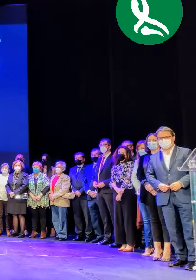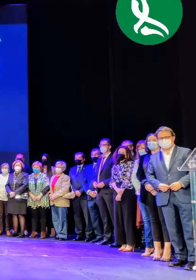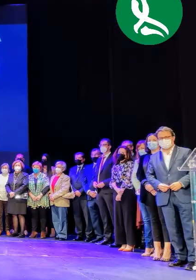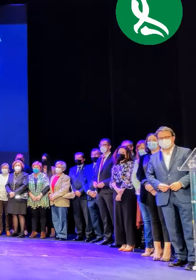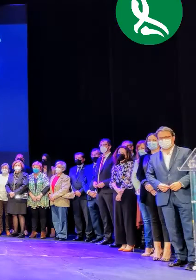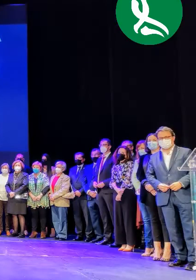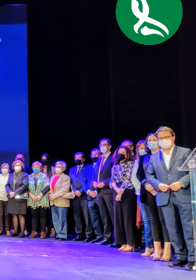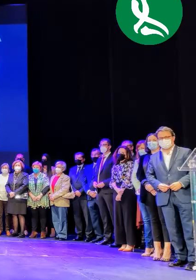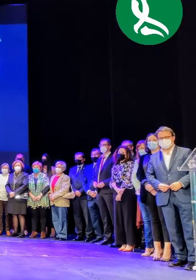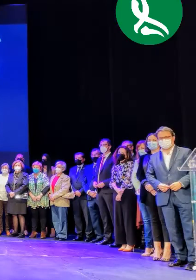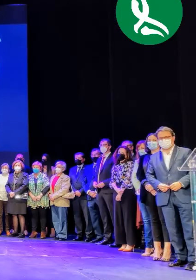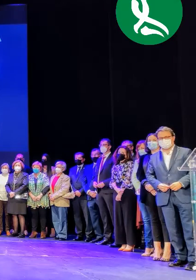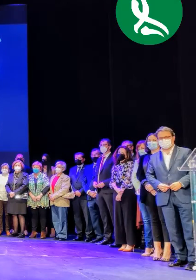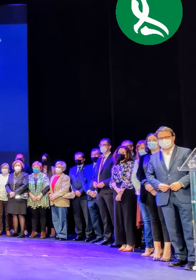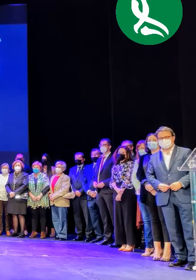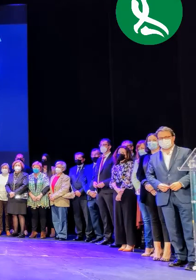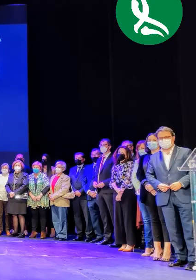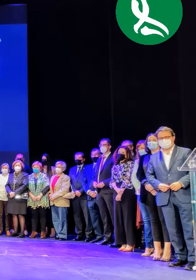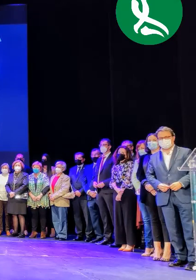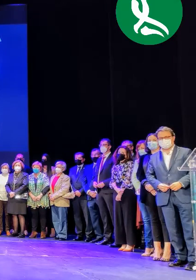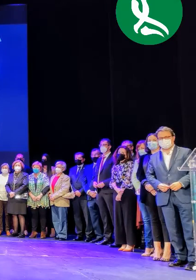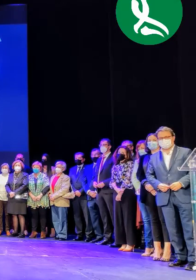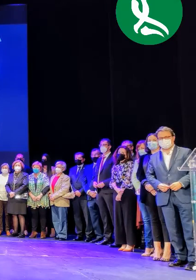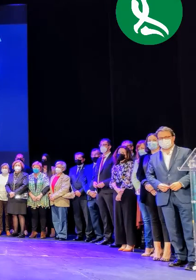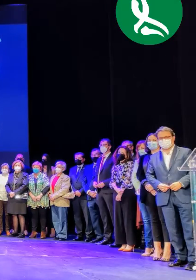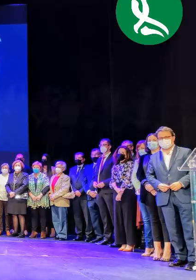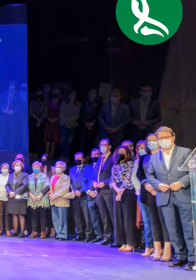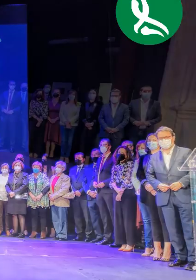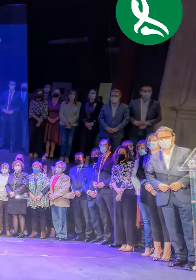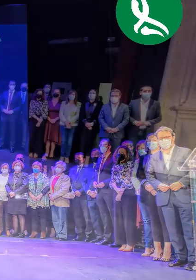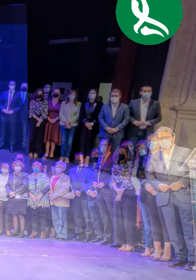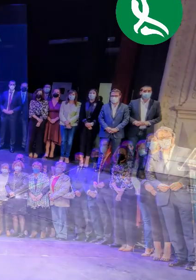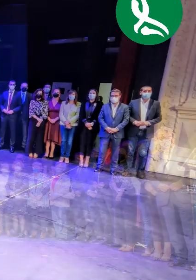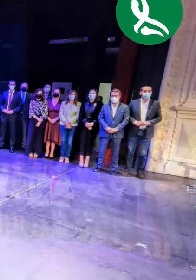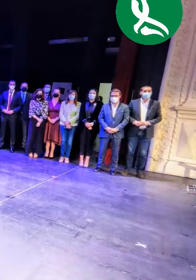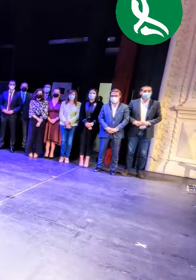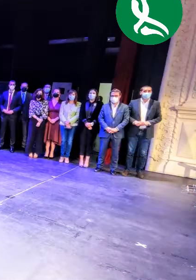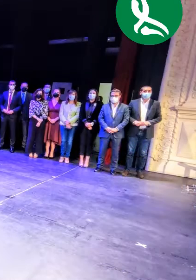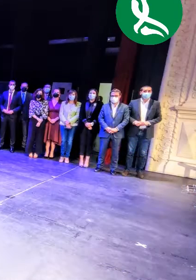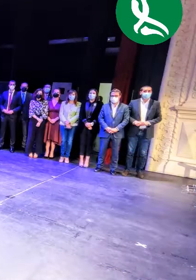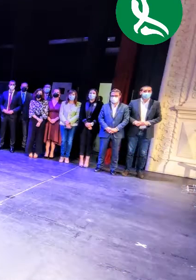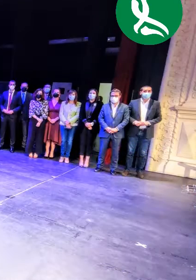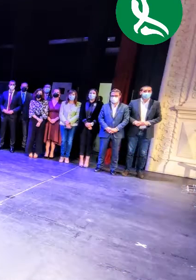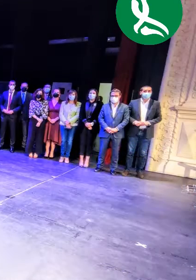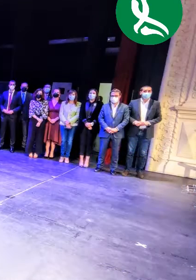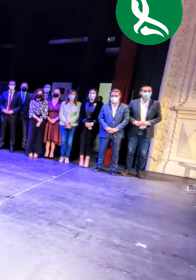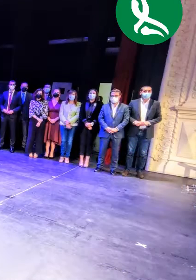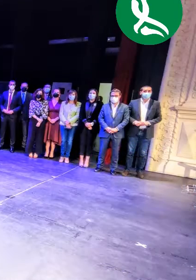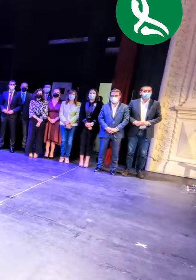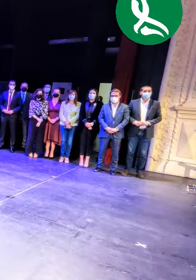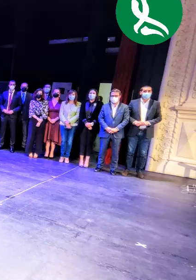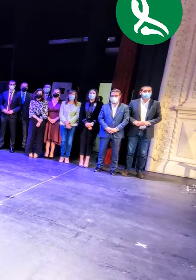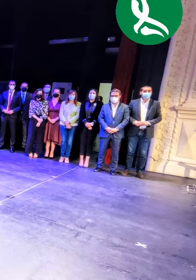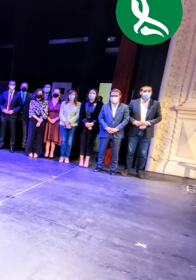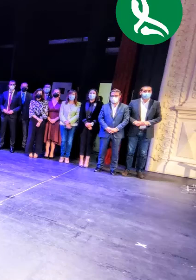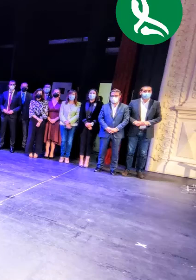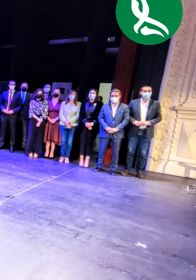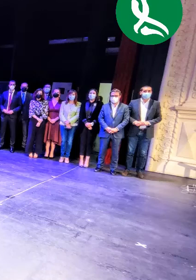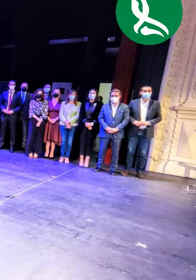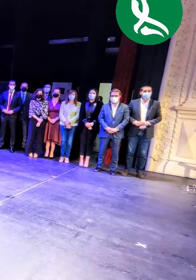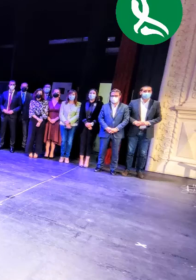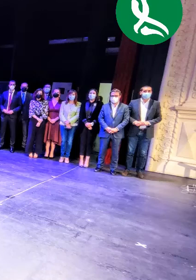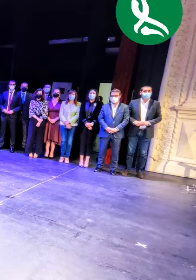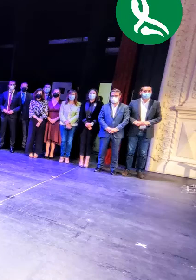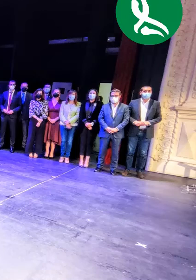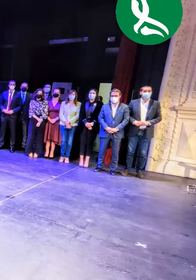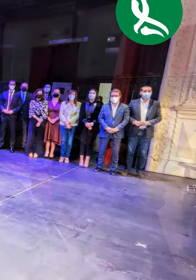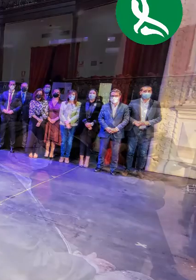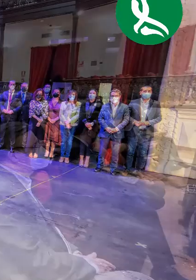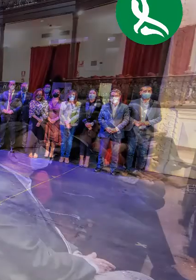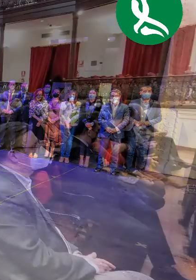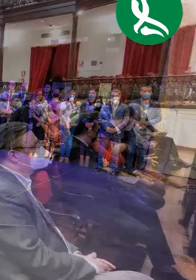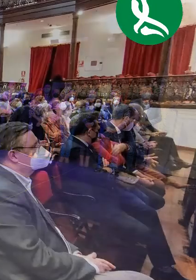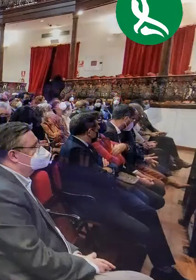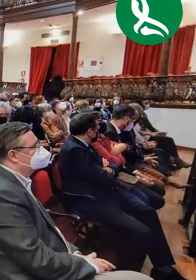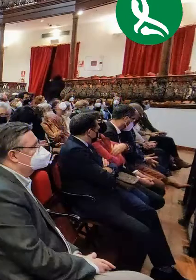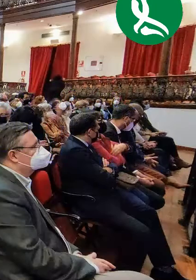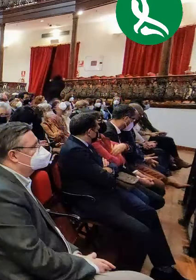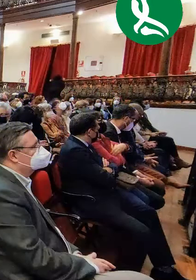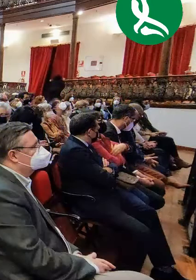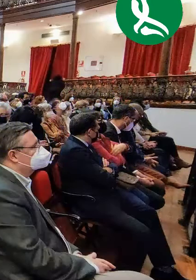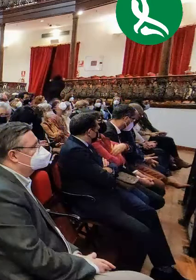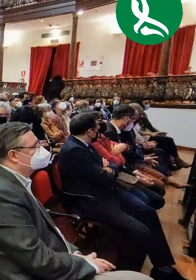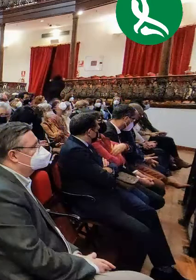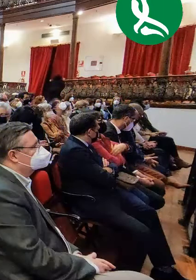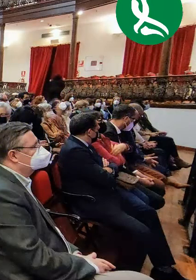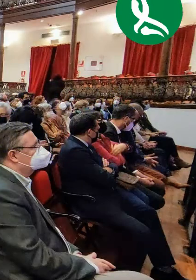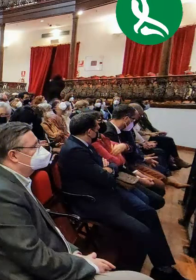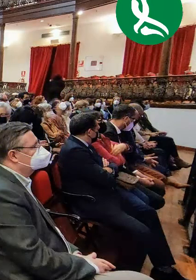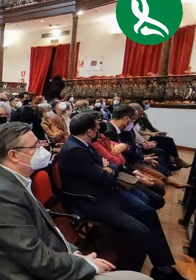Joel que estuvo dispuesto para todo en esos momentos no difíciles y que nos ha servido de ejemplo